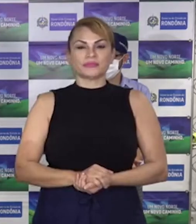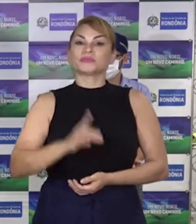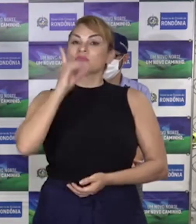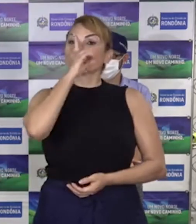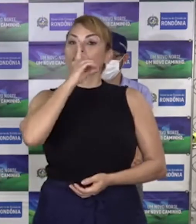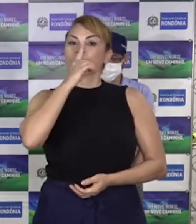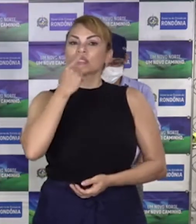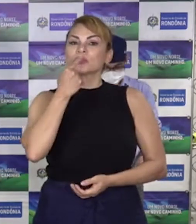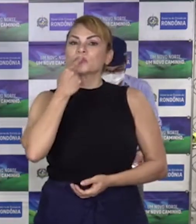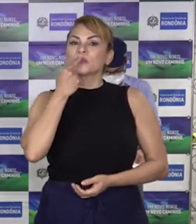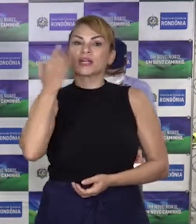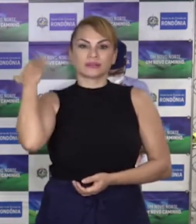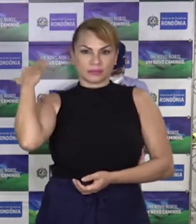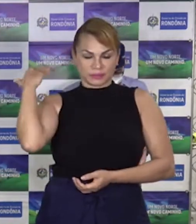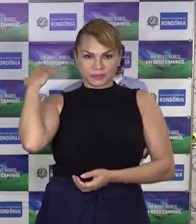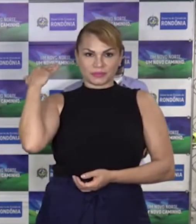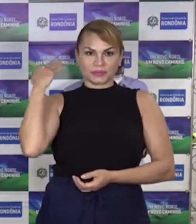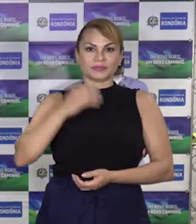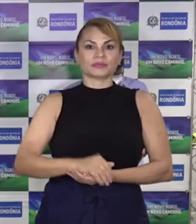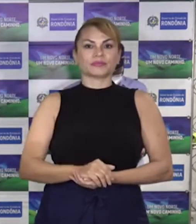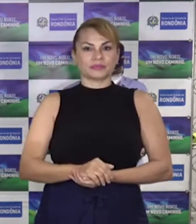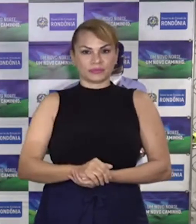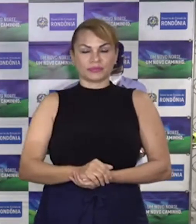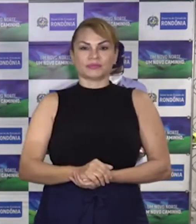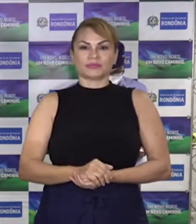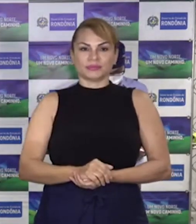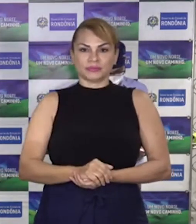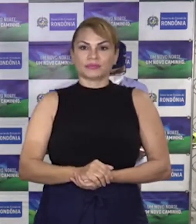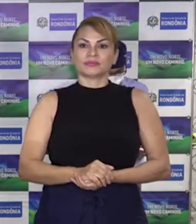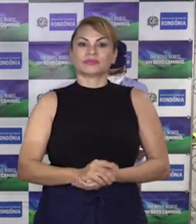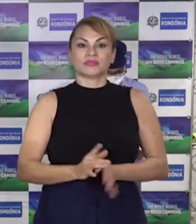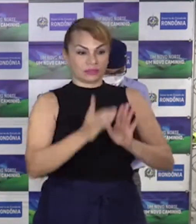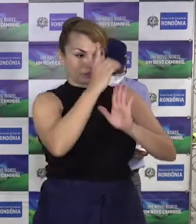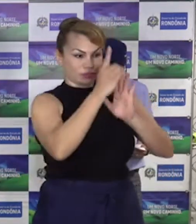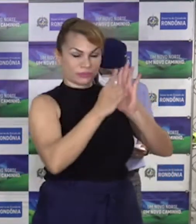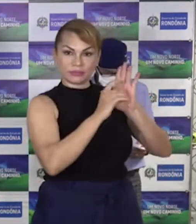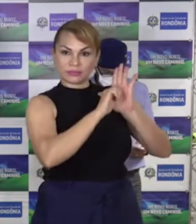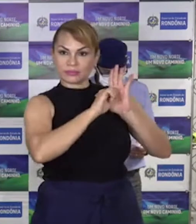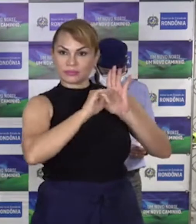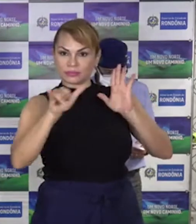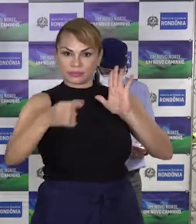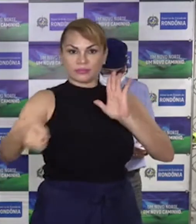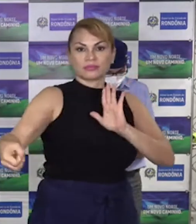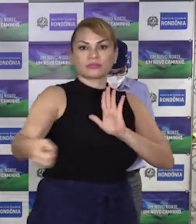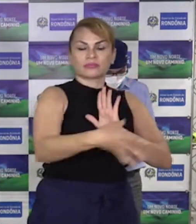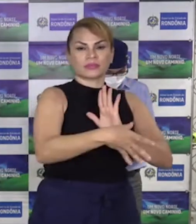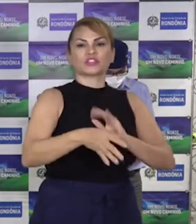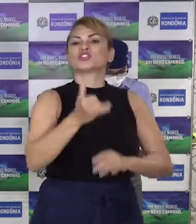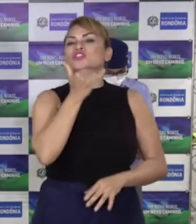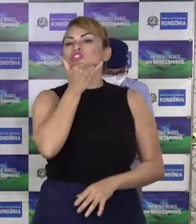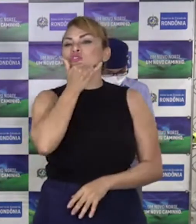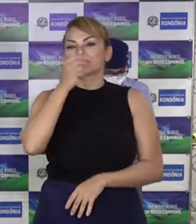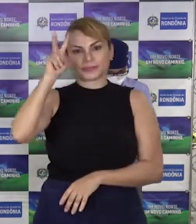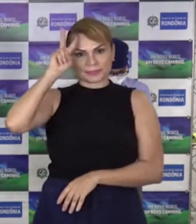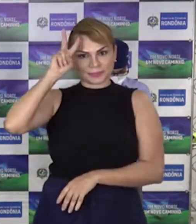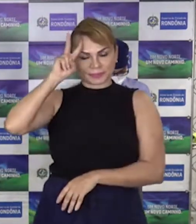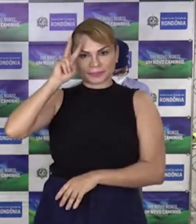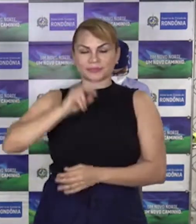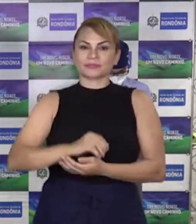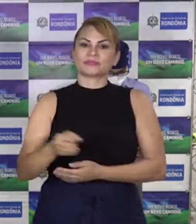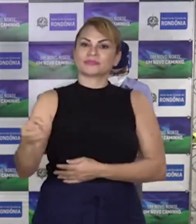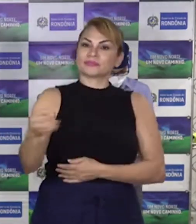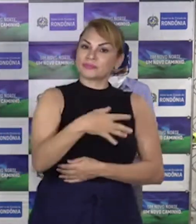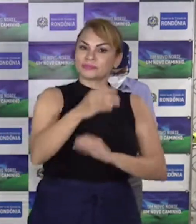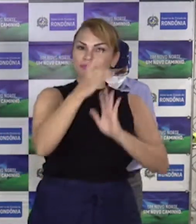Em coletiva imprensa na noite de terça-feira o governo de Rondônia anunciou que o secretário de educação deve divulgar nos próximos dias o